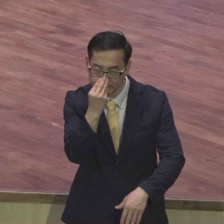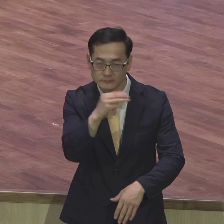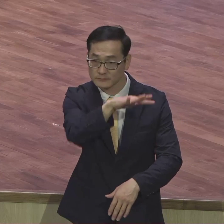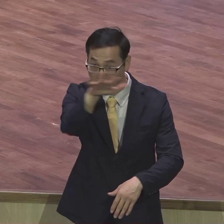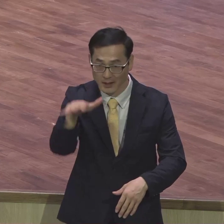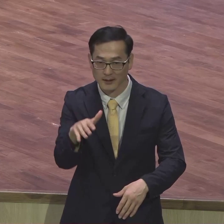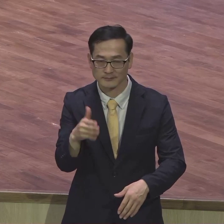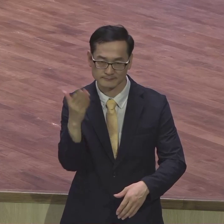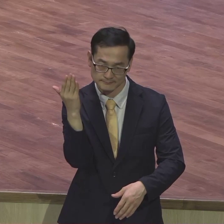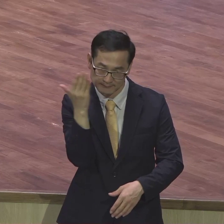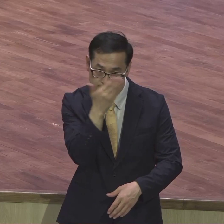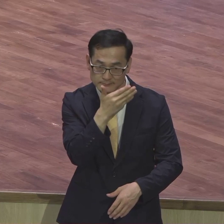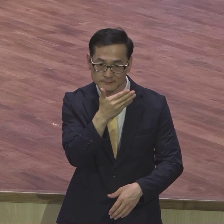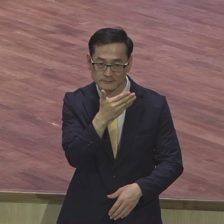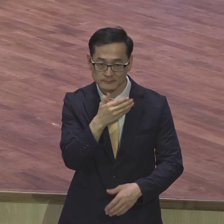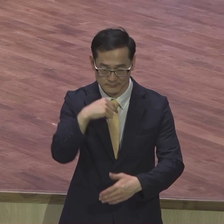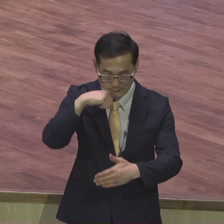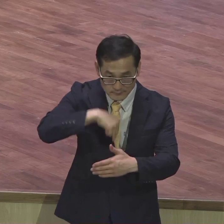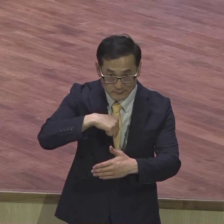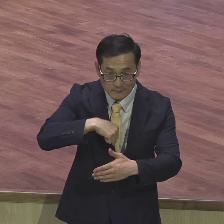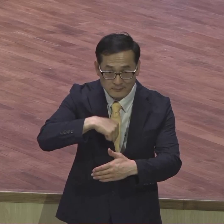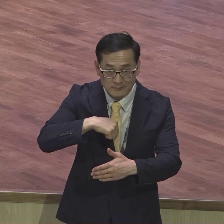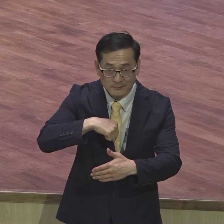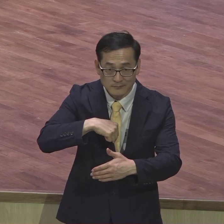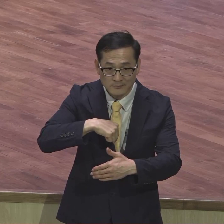알곡인지 껍데기인지 추수하는 날 알아요